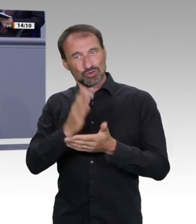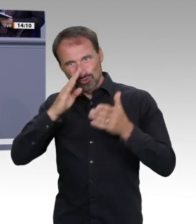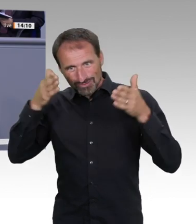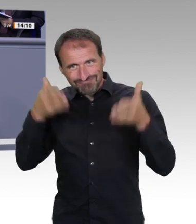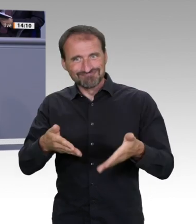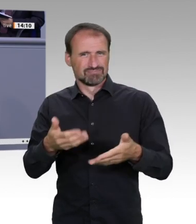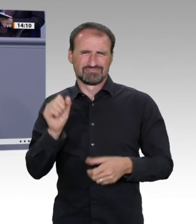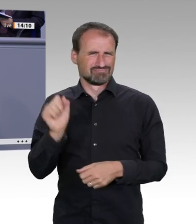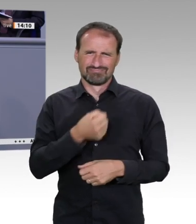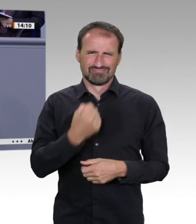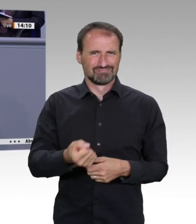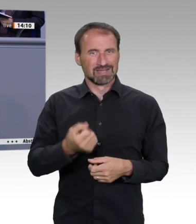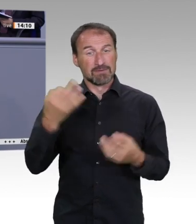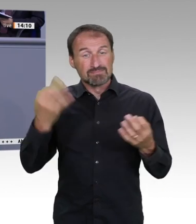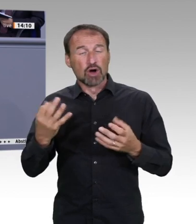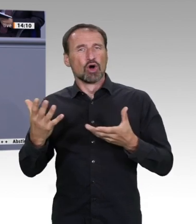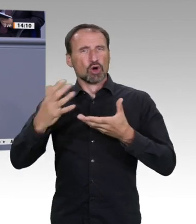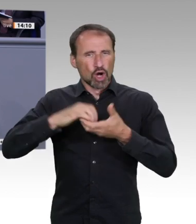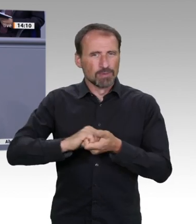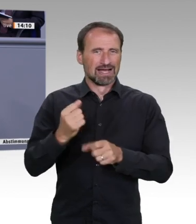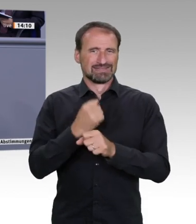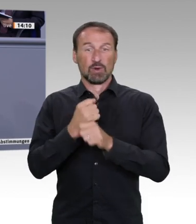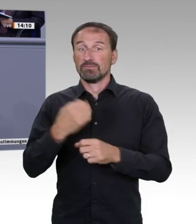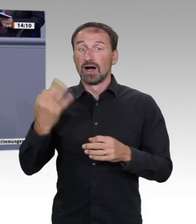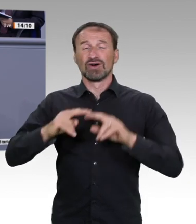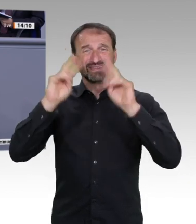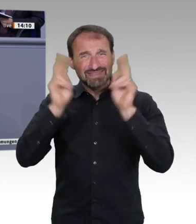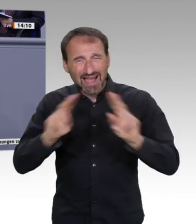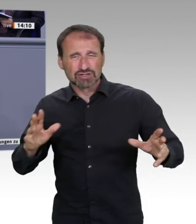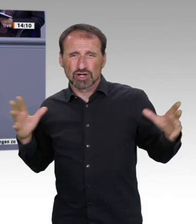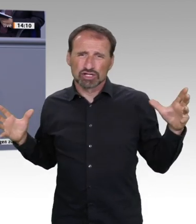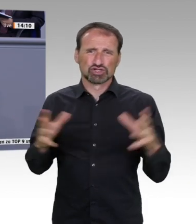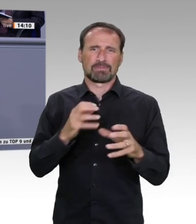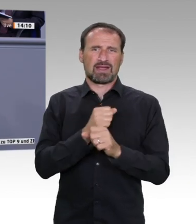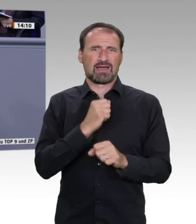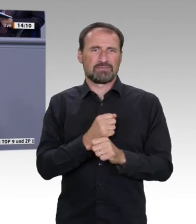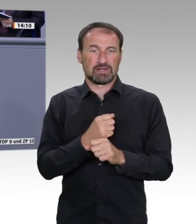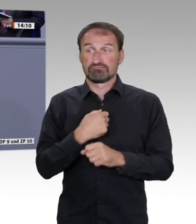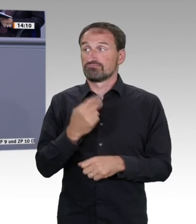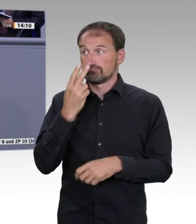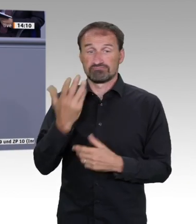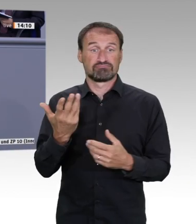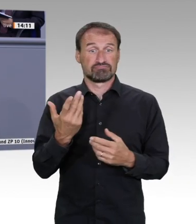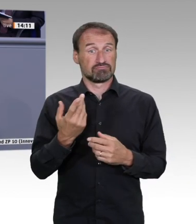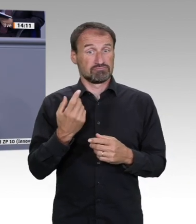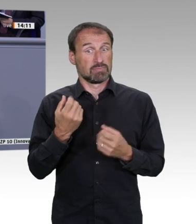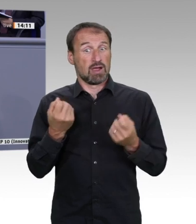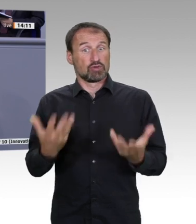Ich bin auch dankbar dafür, dass wir als Koalition noch mal 750 Millionen